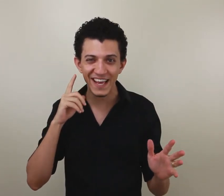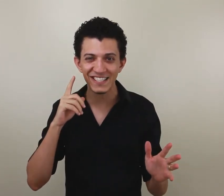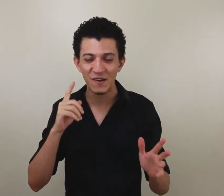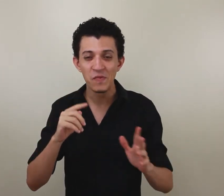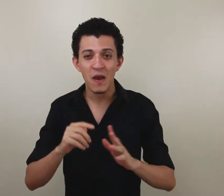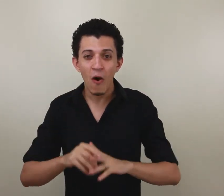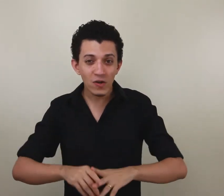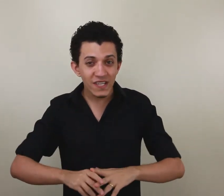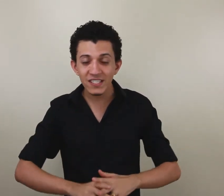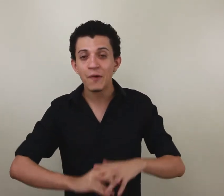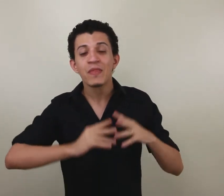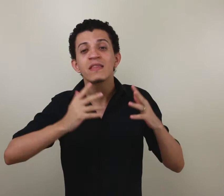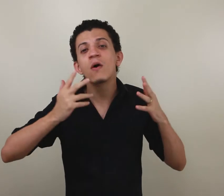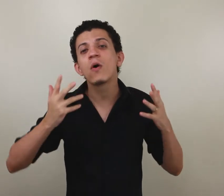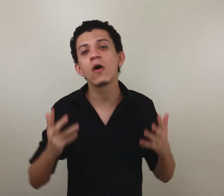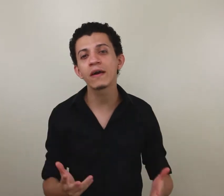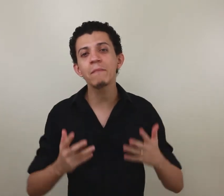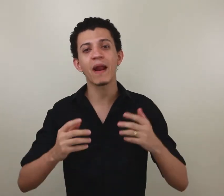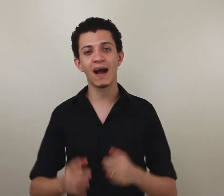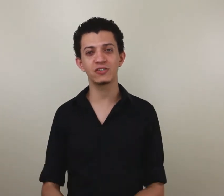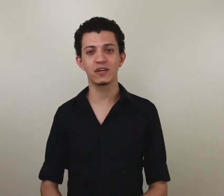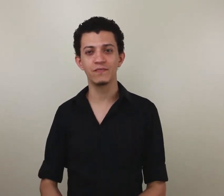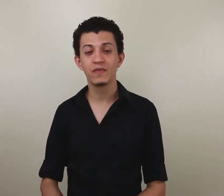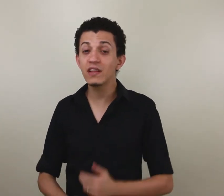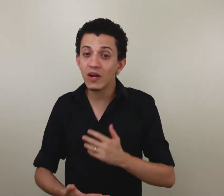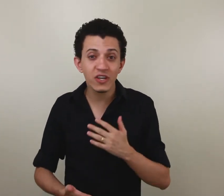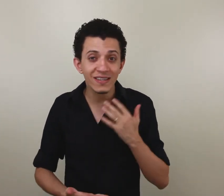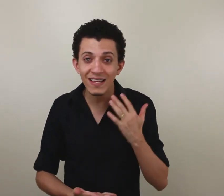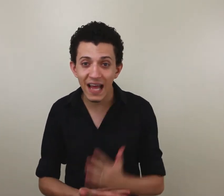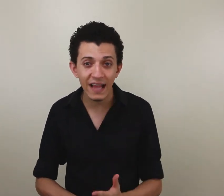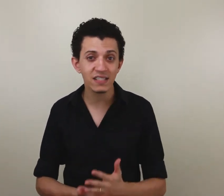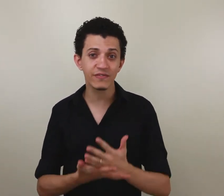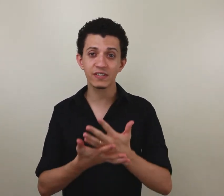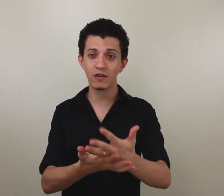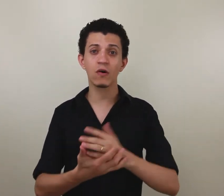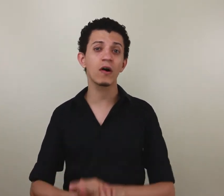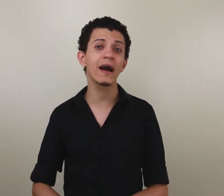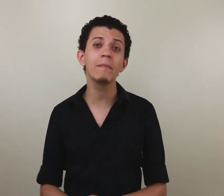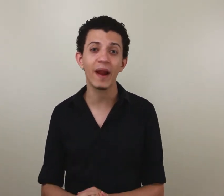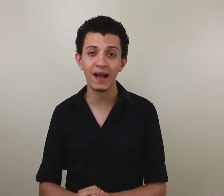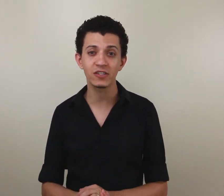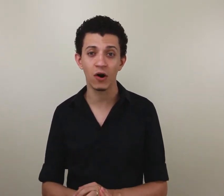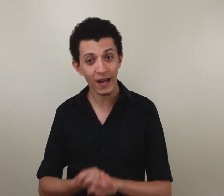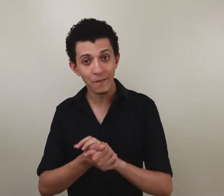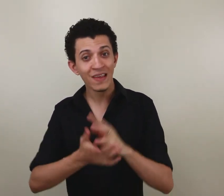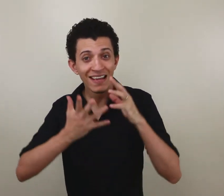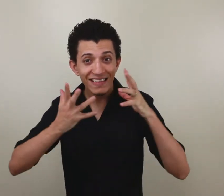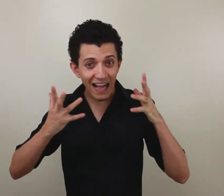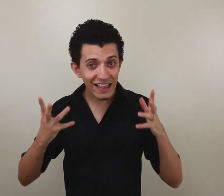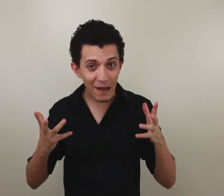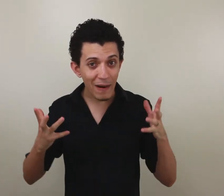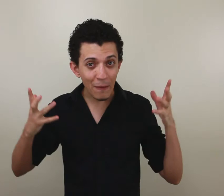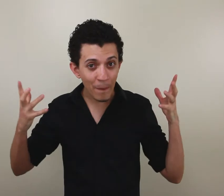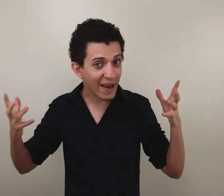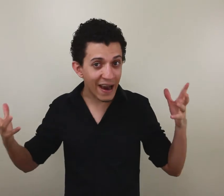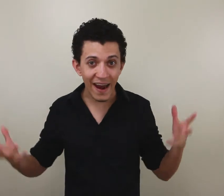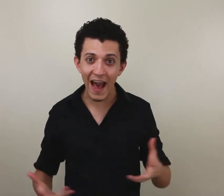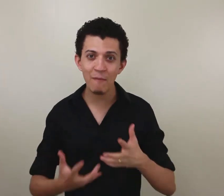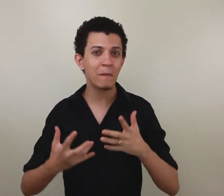entende? Ou seja, não coloque em prática e não adianta nada se você não colocar em prática. Olha, dá trabalho pra caramba